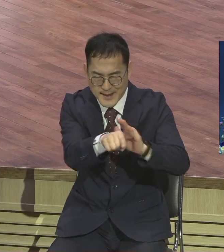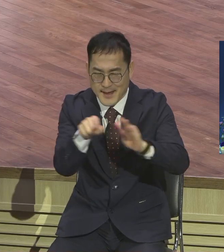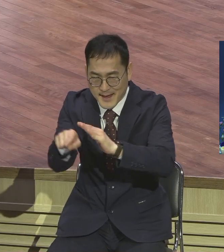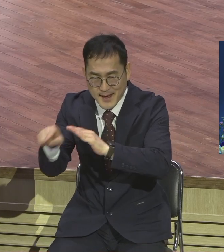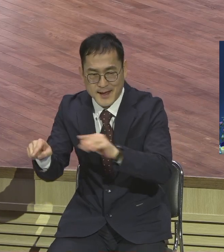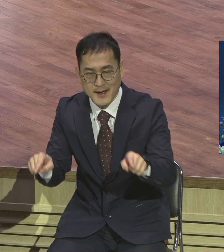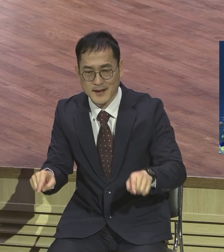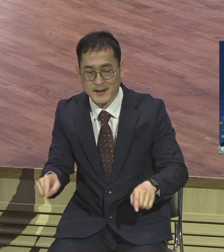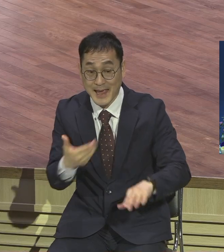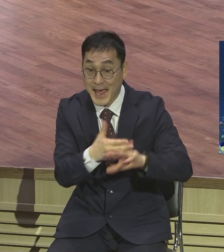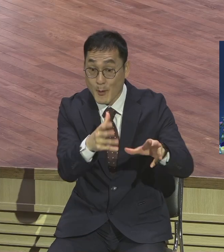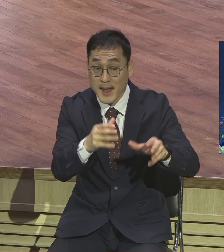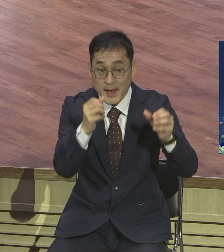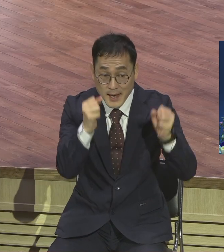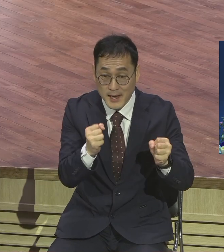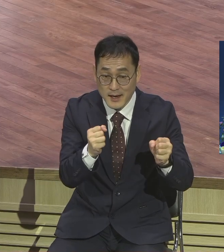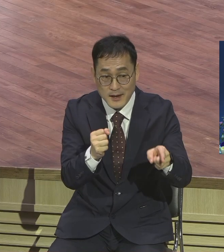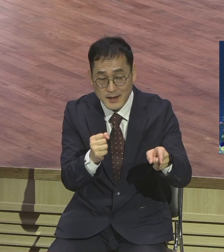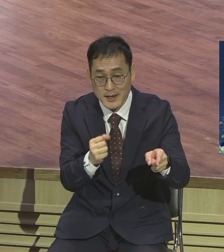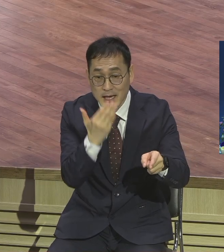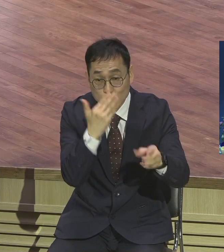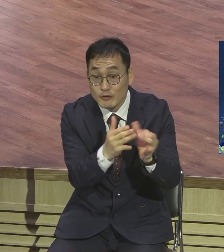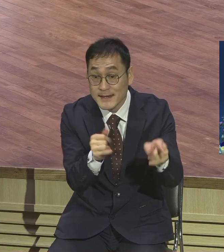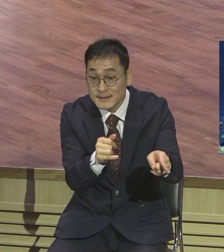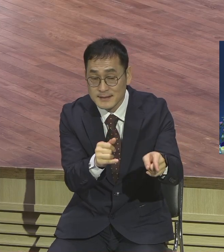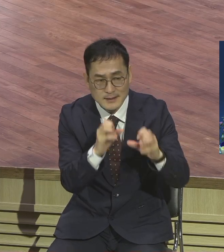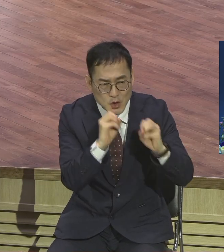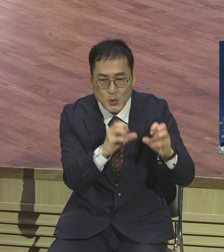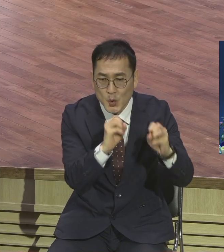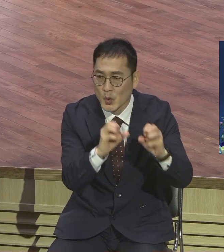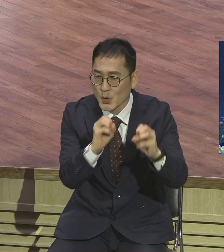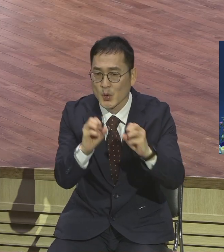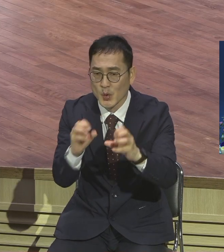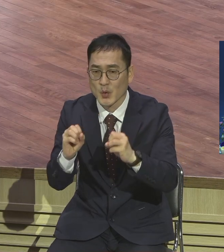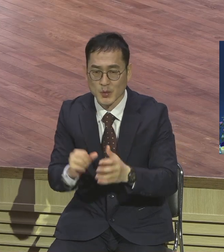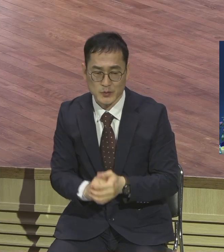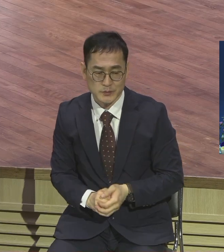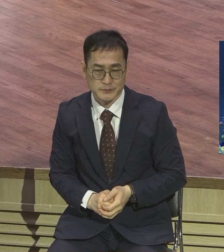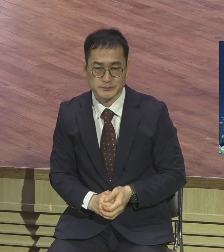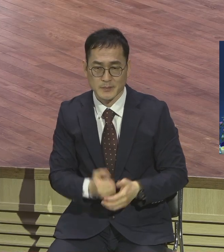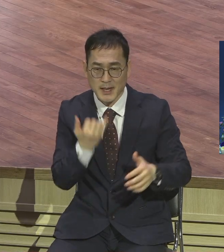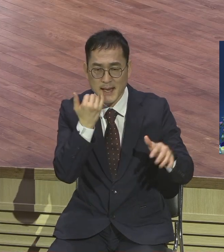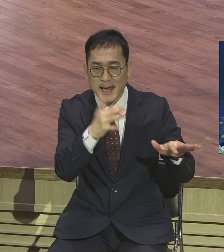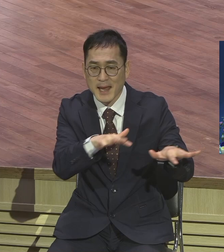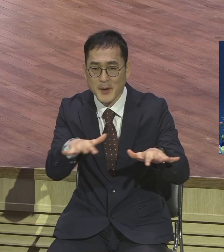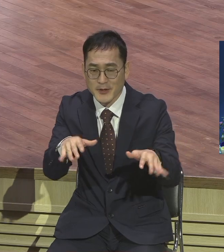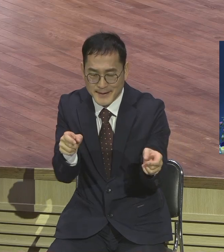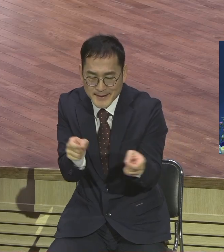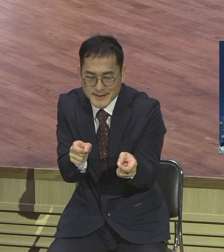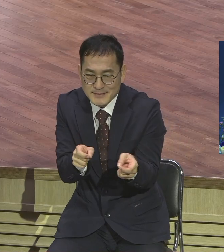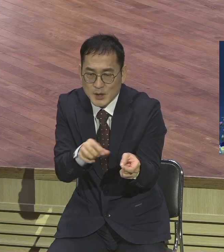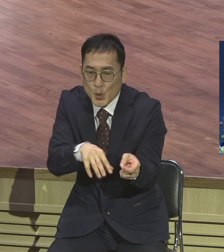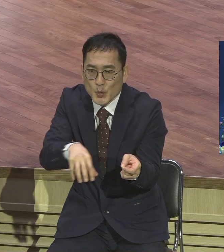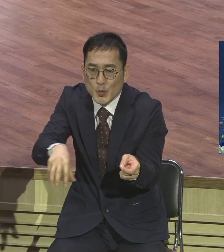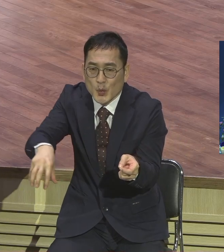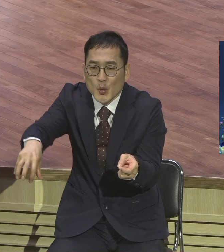찾아갔어요 그래서 보금을 전했는데 주로 어디 갔냐 해변가입니다 지중해의 연안을 통해서